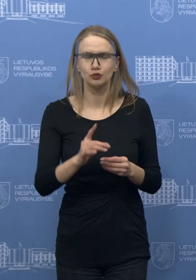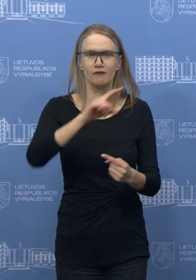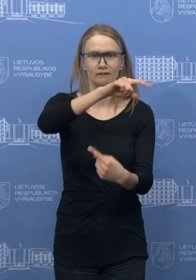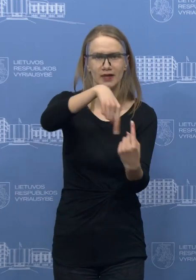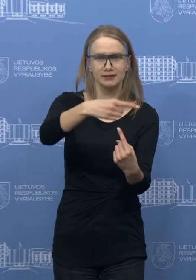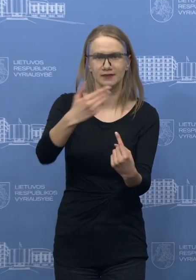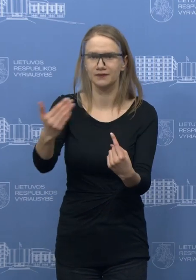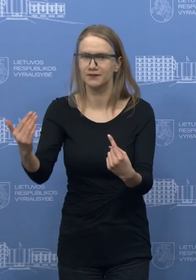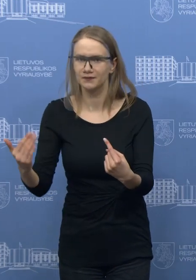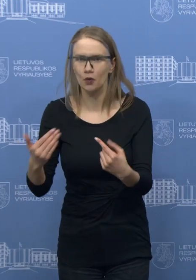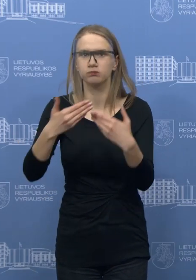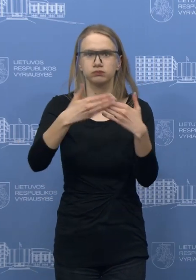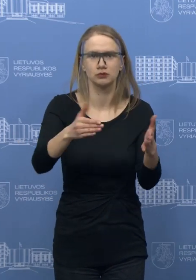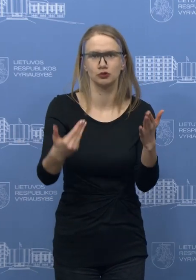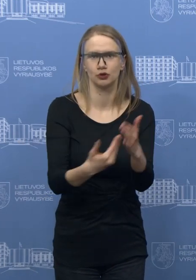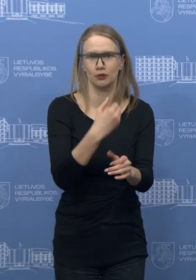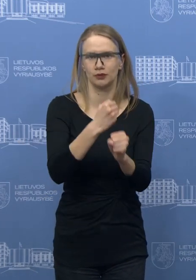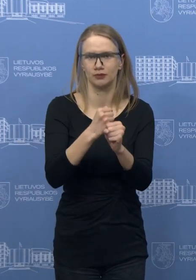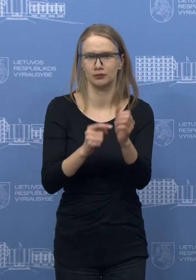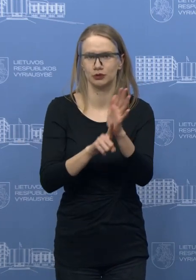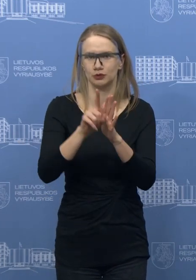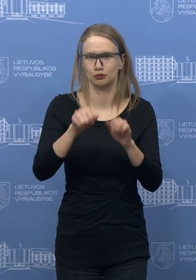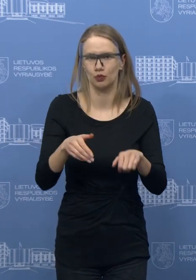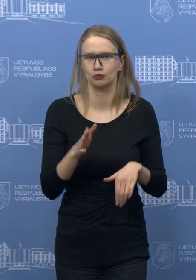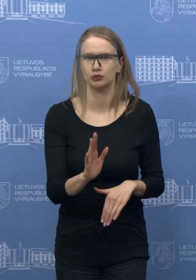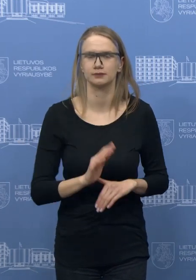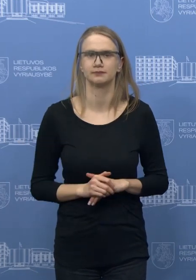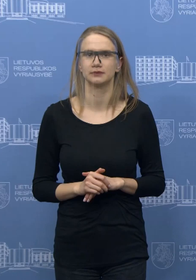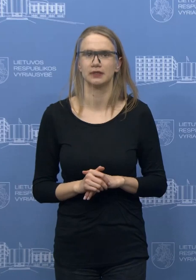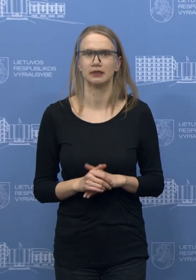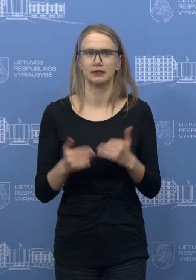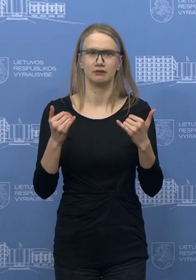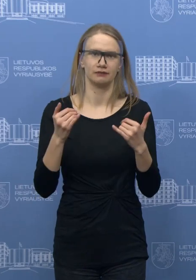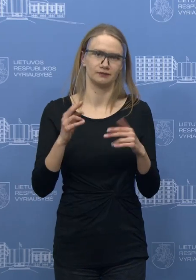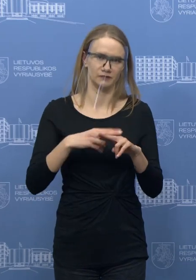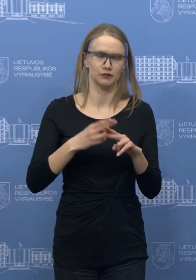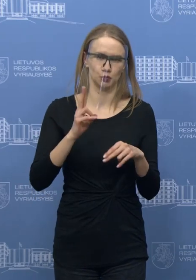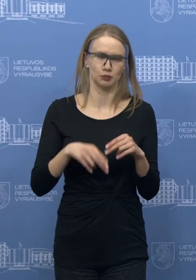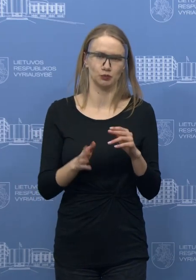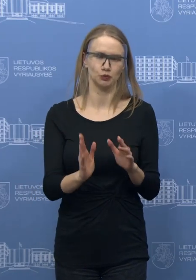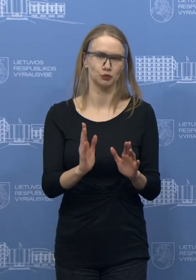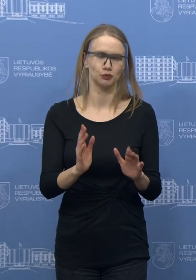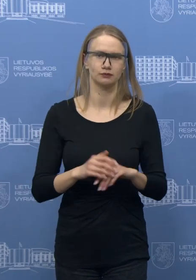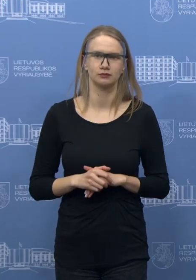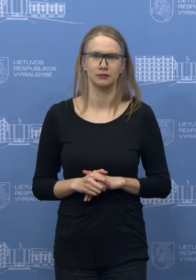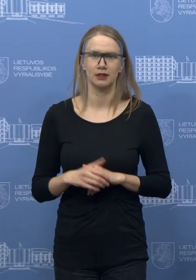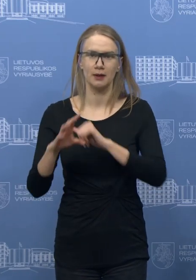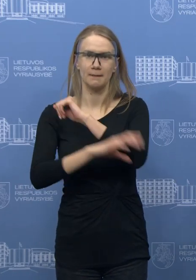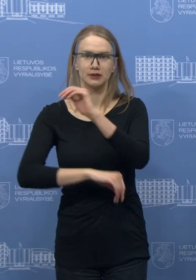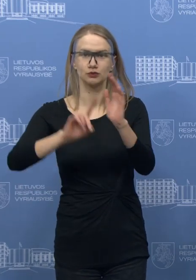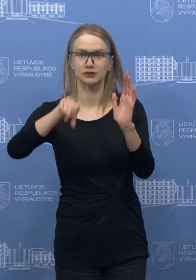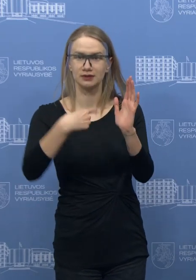verslai arba tos veiklos galėtų būti dalinai atkurimos, mes tikrai tą sprendimą padarysime. Ir paskutinis